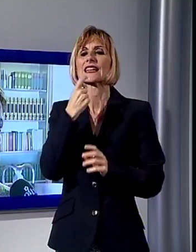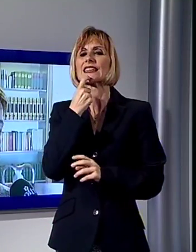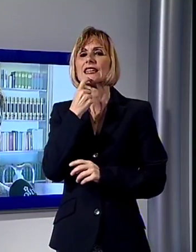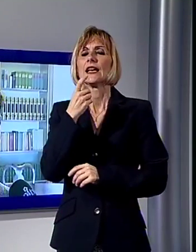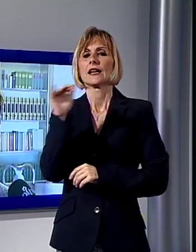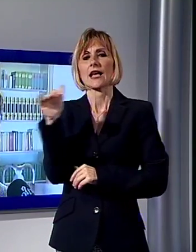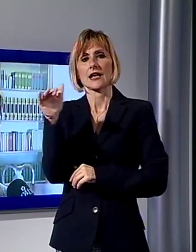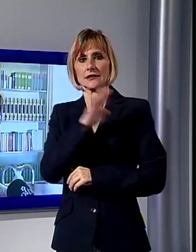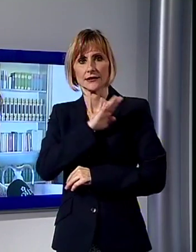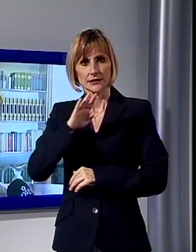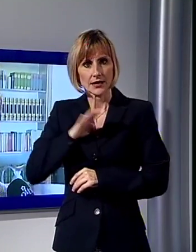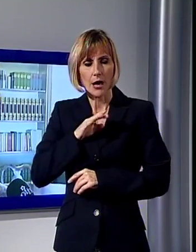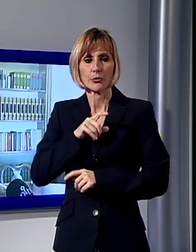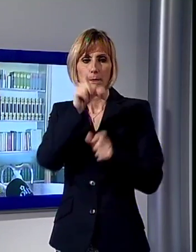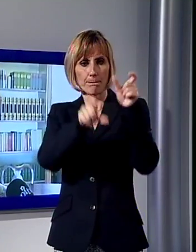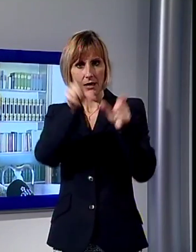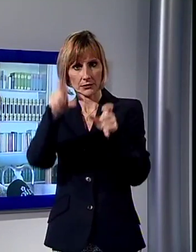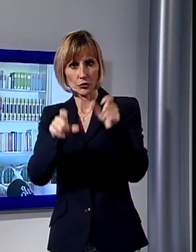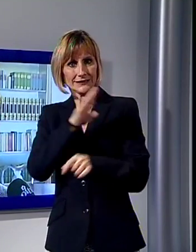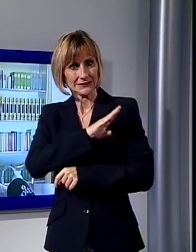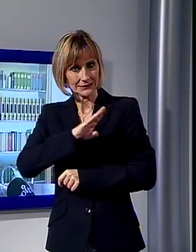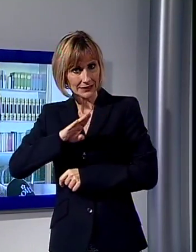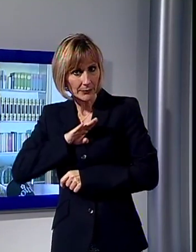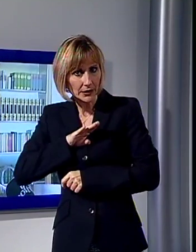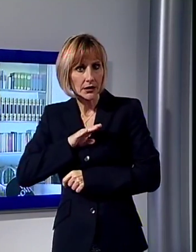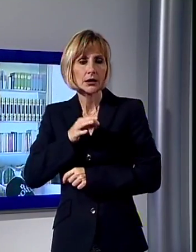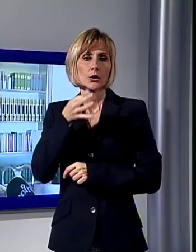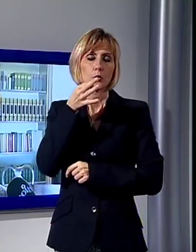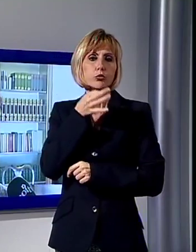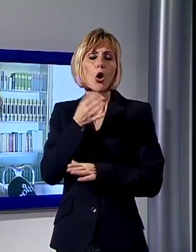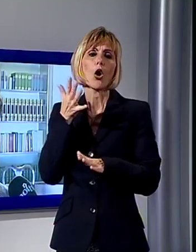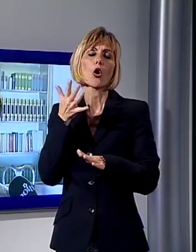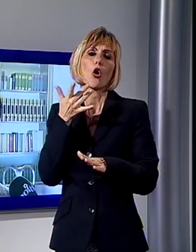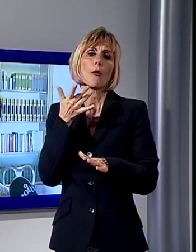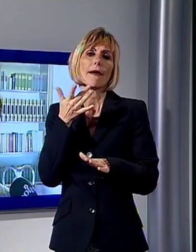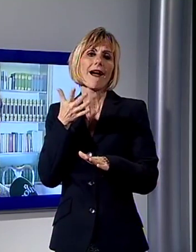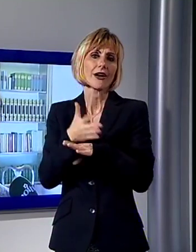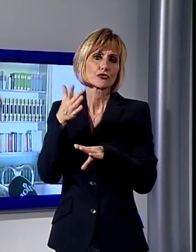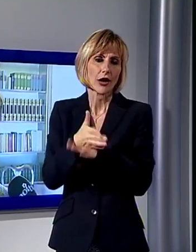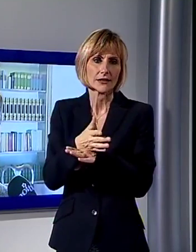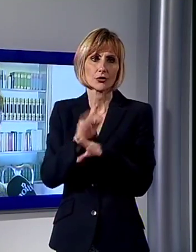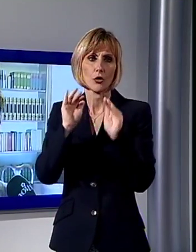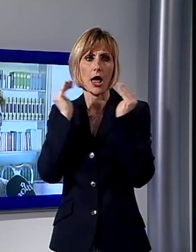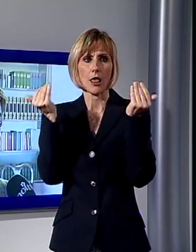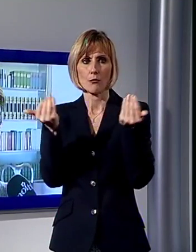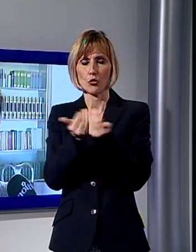persone con disabilità non abbiano possibilità di accesso alla vita